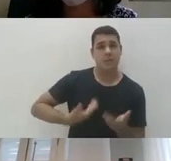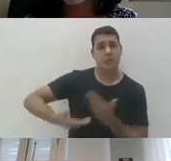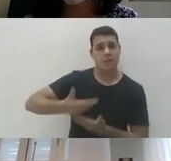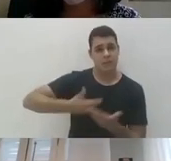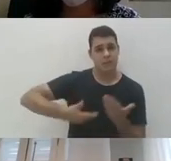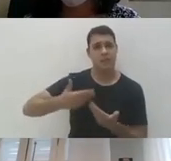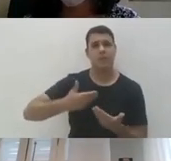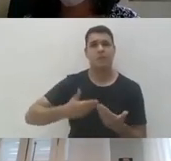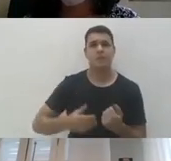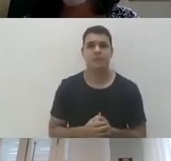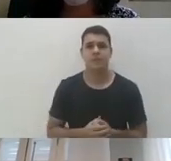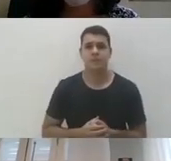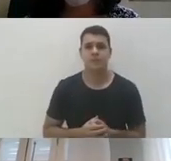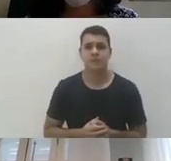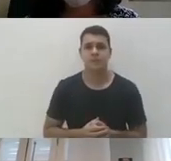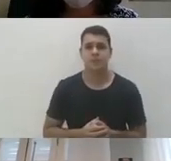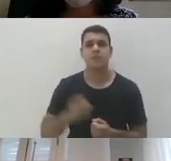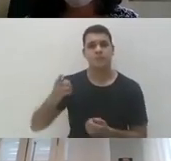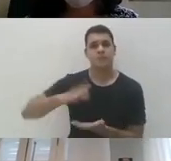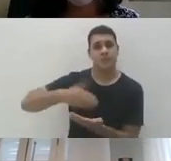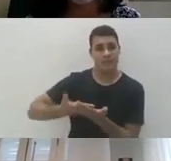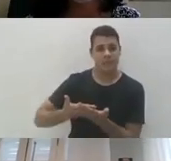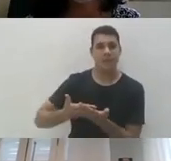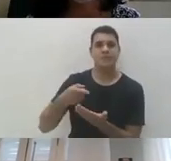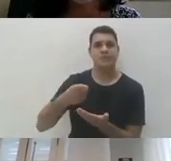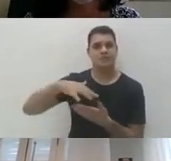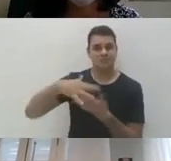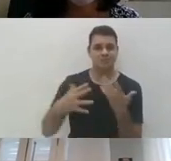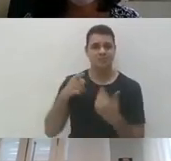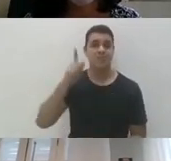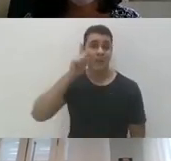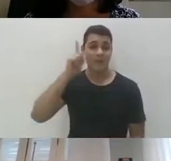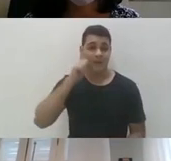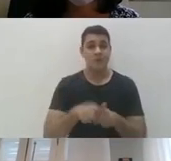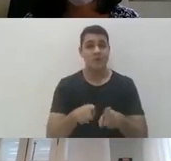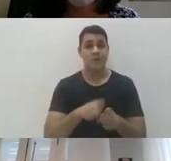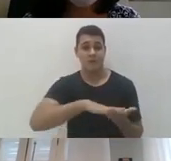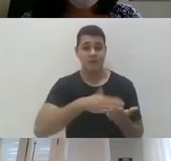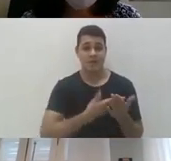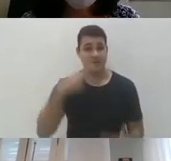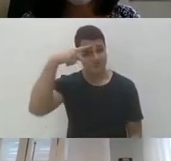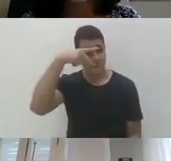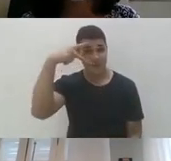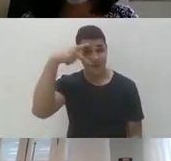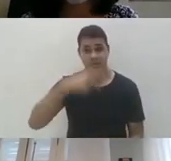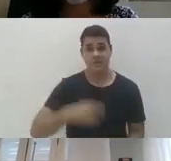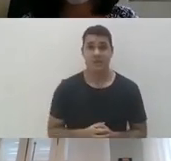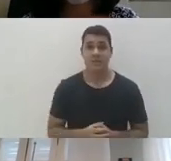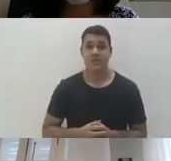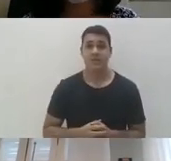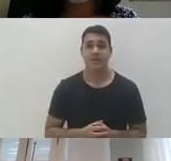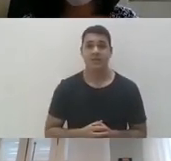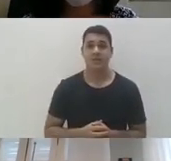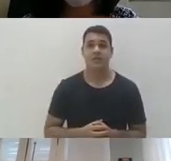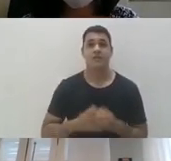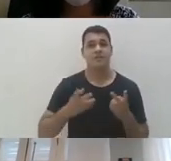Libra, ao Interprete de Libra, o Gabriel e o Paulo, a importância da minha participação deles e vamos em frente, temos